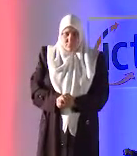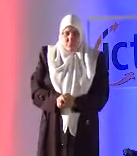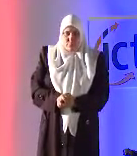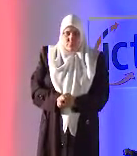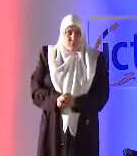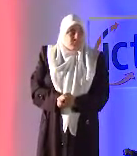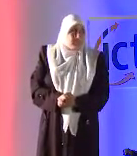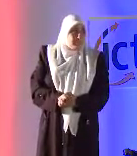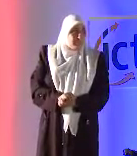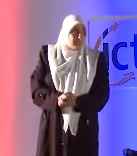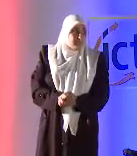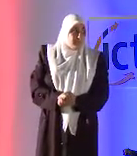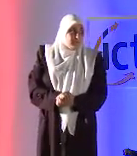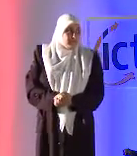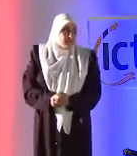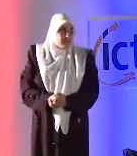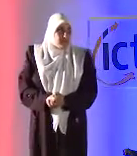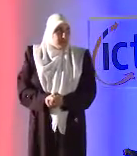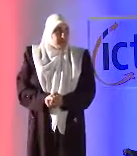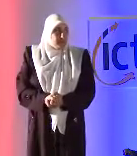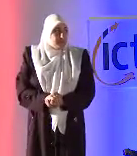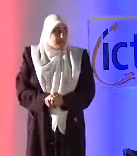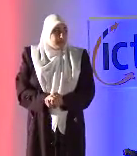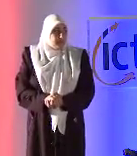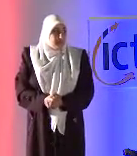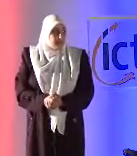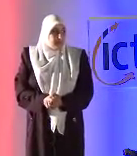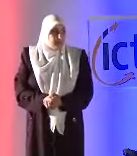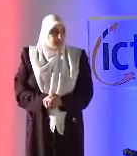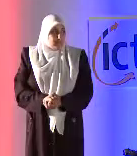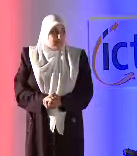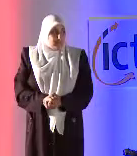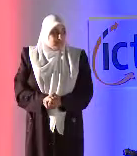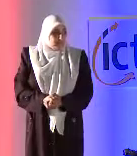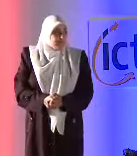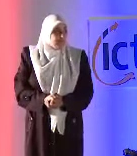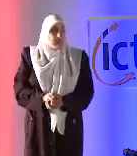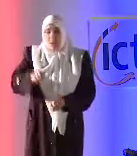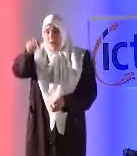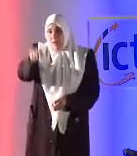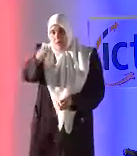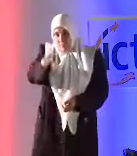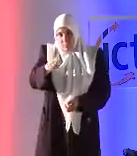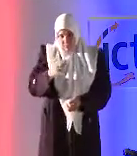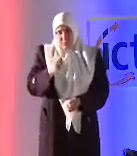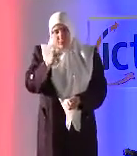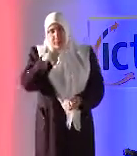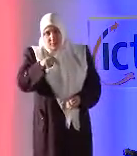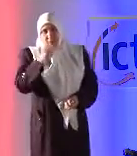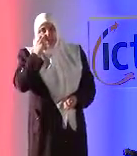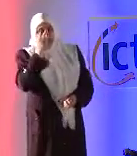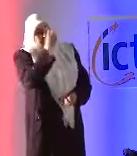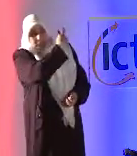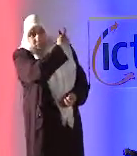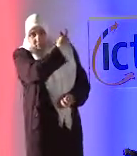الصغيرة لذلك يمكنني تقوم بحركة على مكان على الخروج بقط واحدة ستروني الآن هذي نتفكر يعني مثل ما رأينا